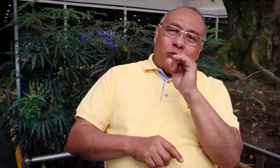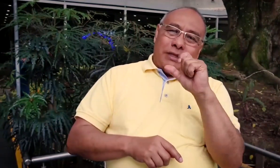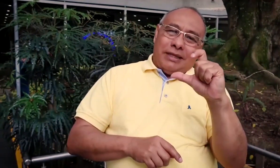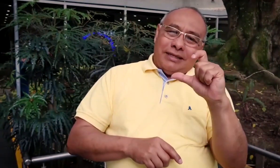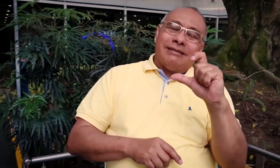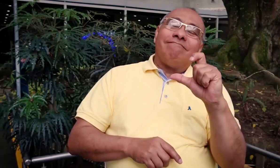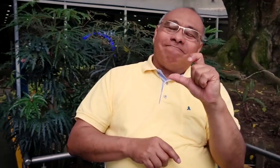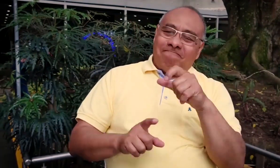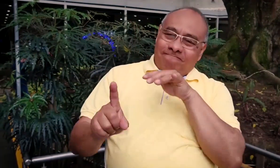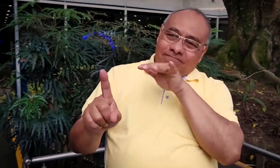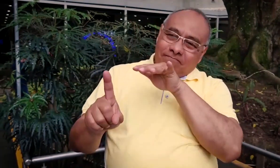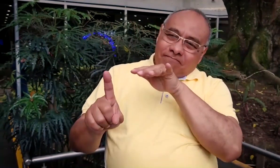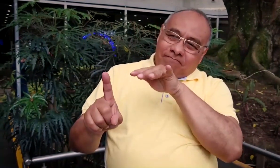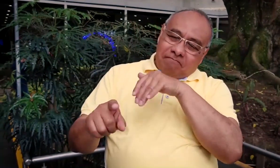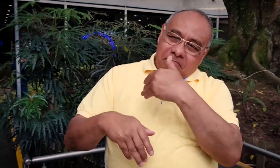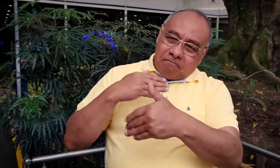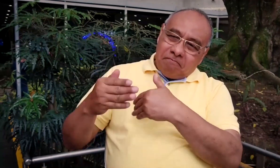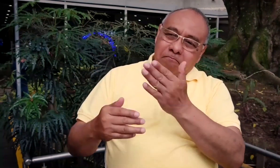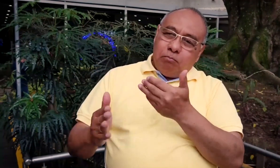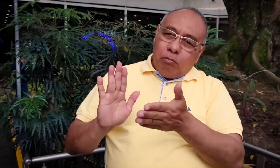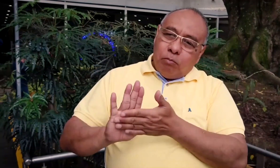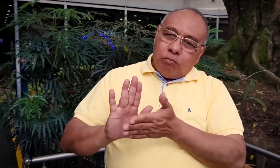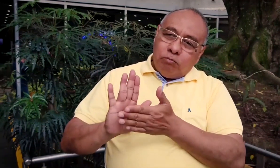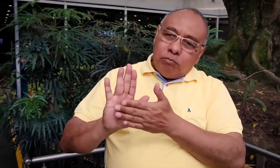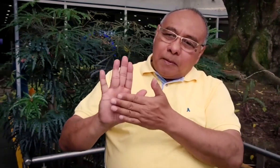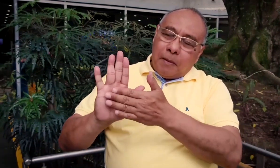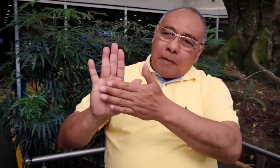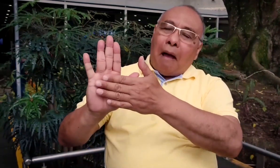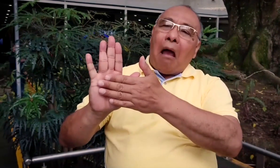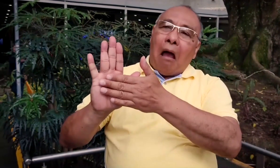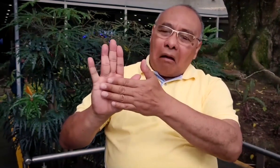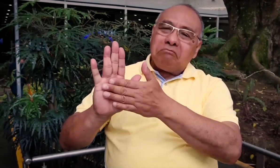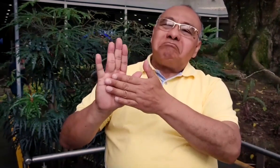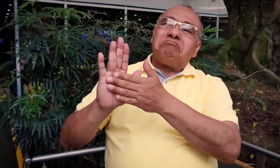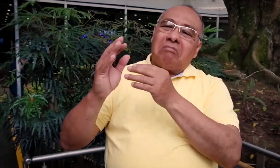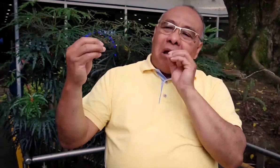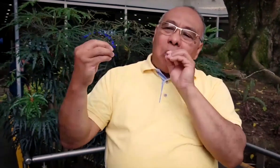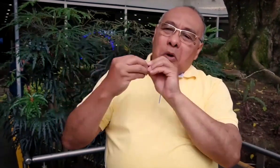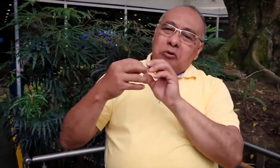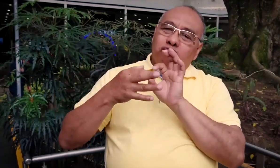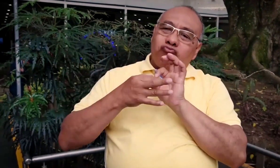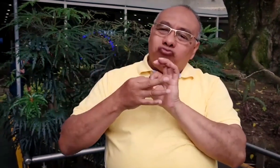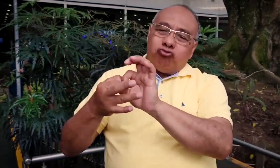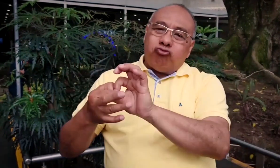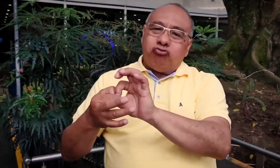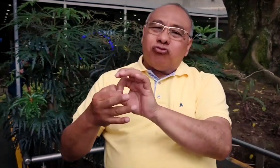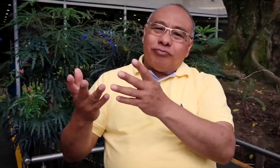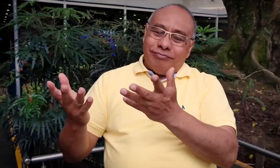Fenascol hicimos incidencia frente al Ministerio TIC, con argumentos, con propuestas y llegando a unos acuerdos.